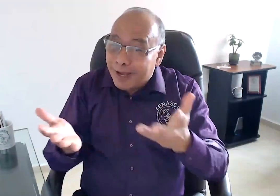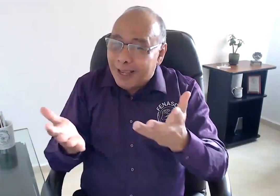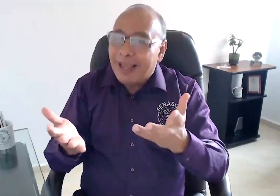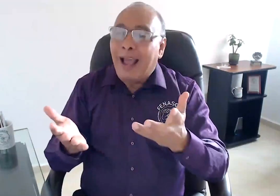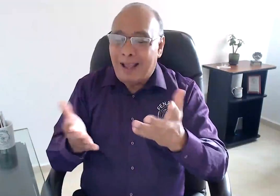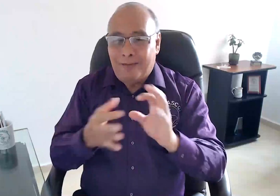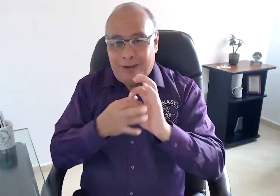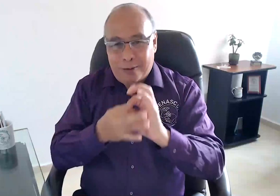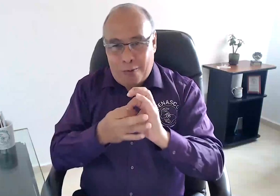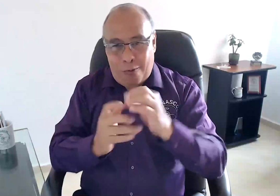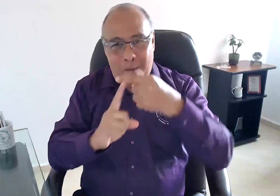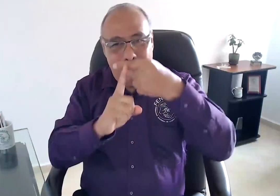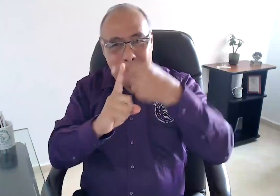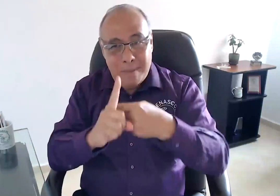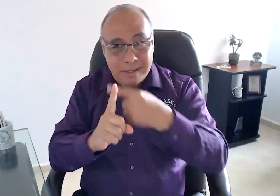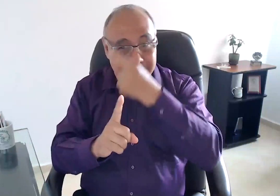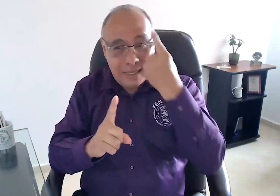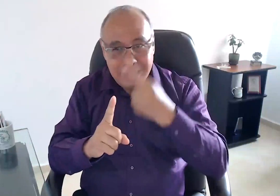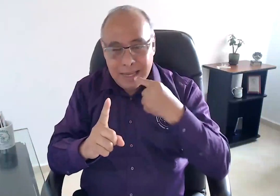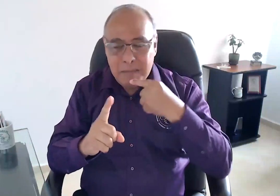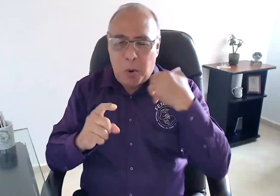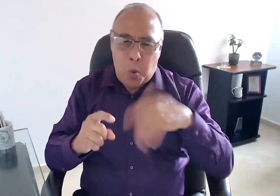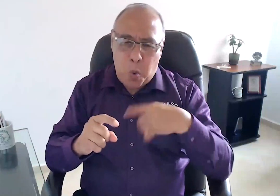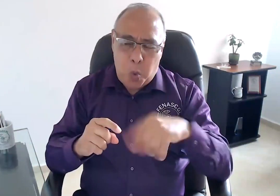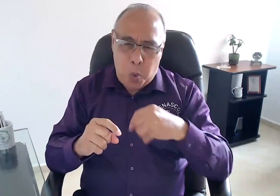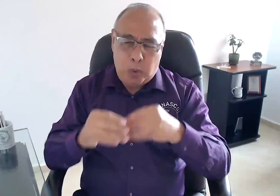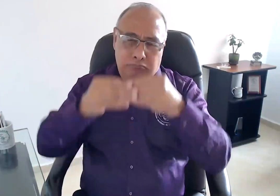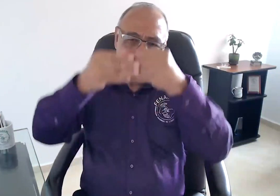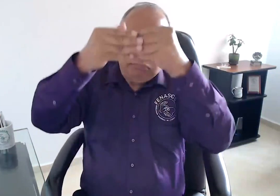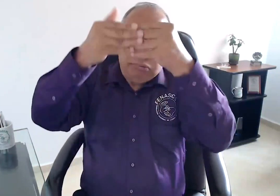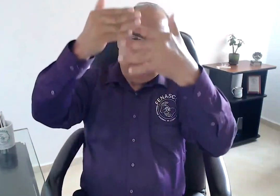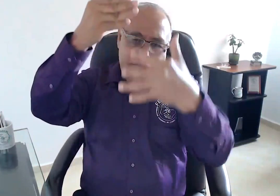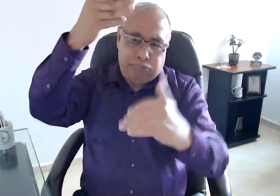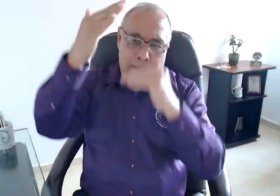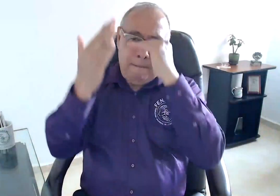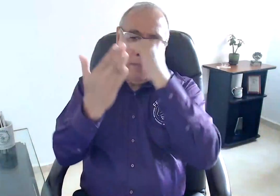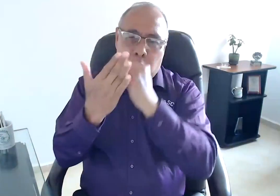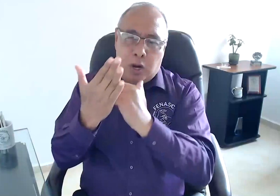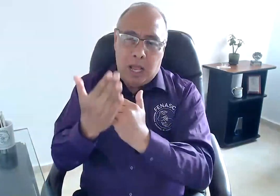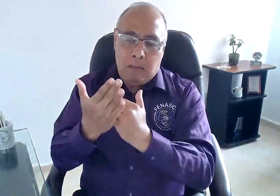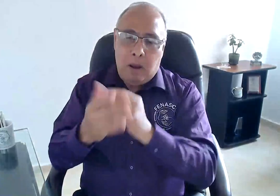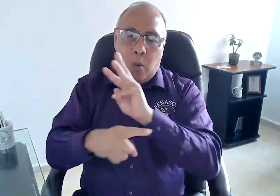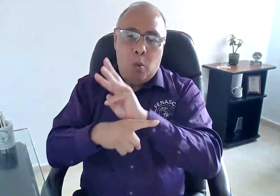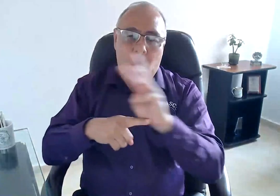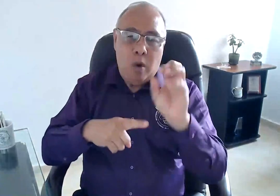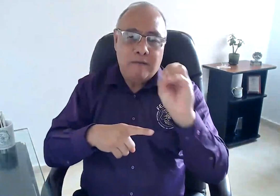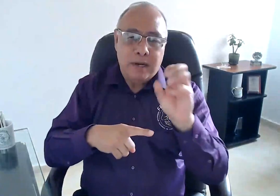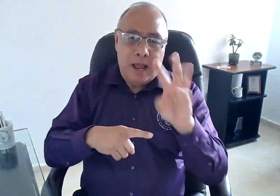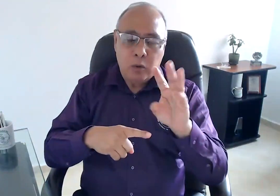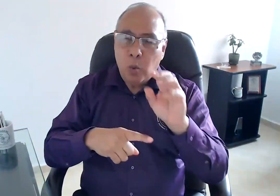Durante este mes de septiembre, FENASCOL cuenta con una amplia programación. Tendremos un ciclo